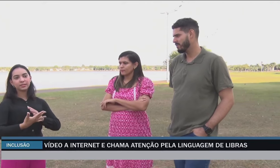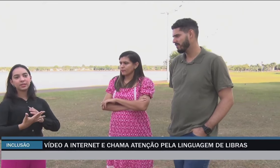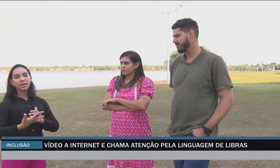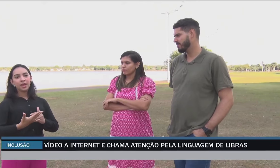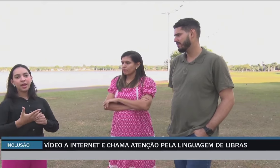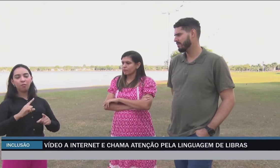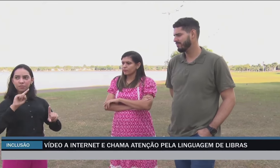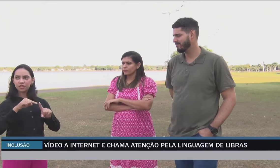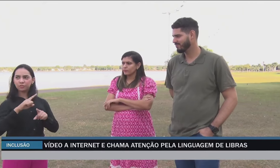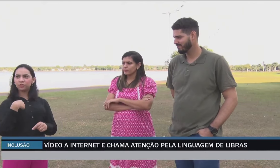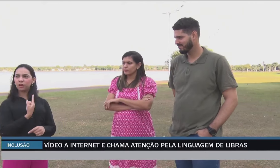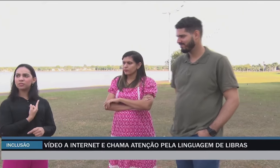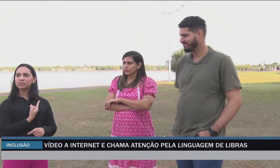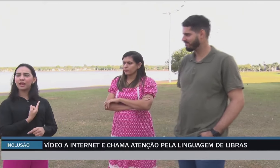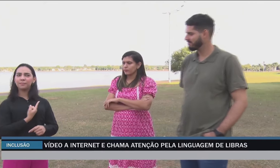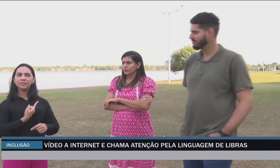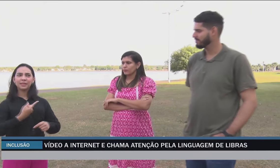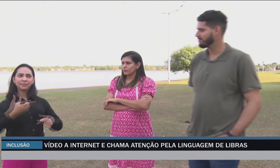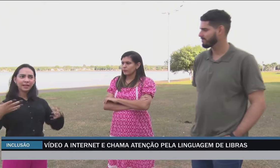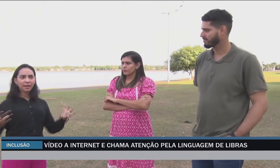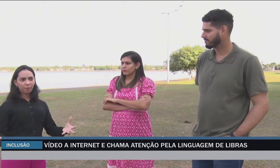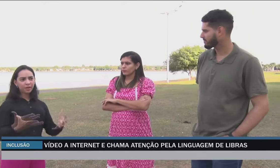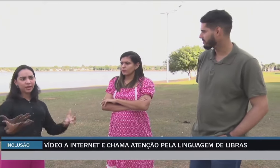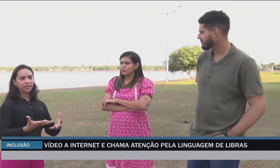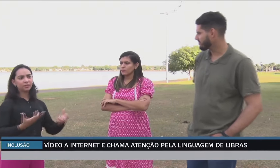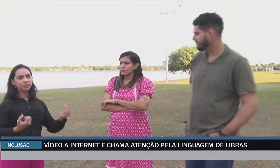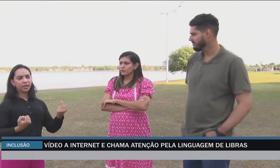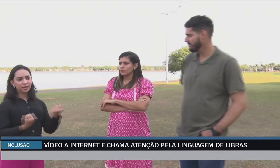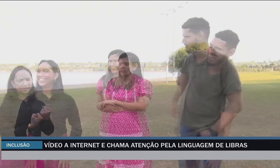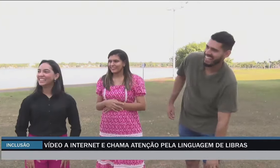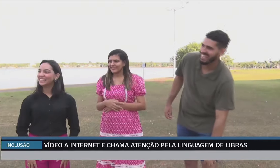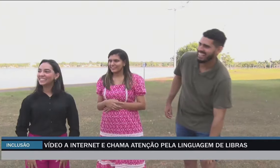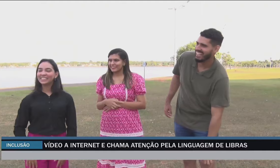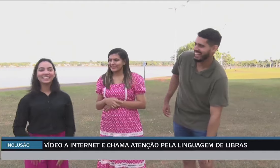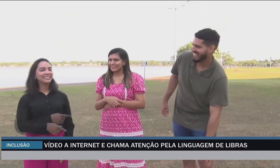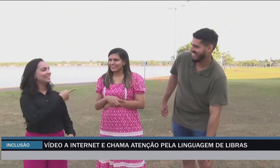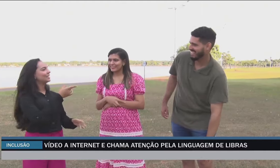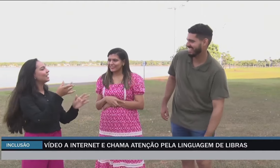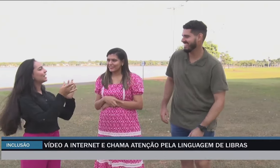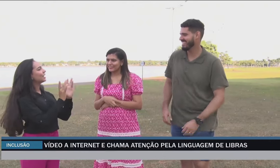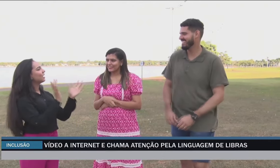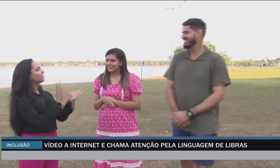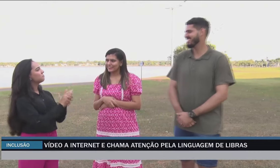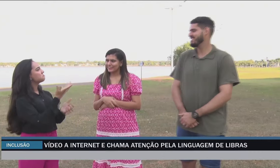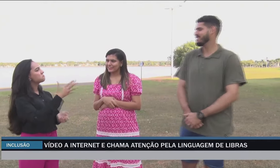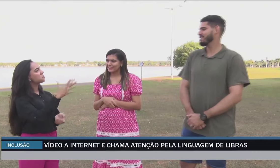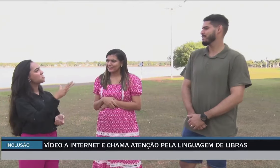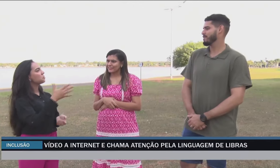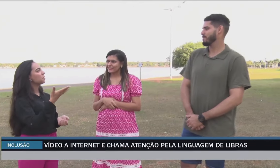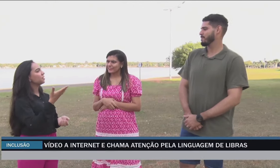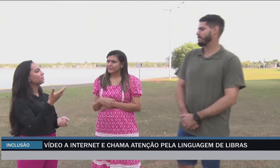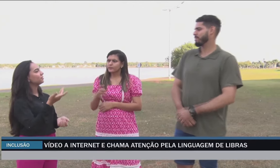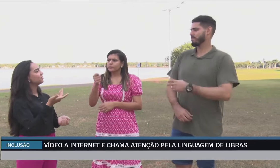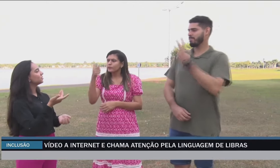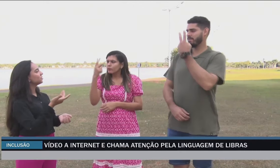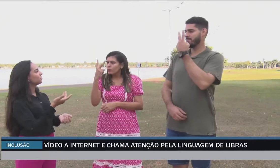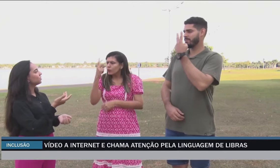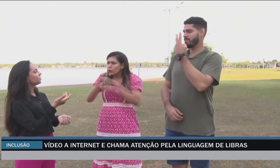faz parte de uma batalha diária na vida de muitos brasileiros. Mas voltamos à história do casal, que se conheceram na escola